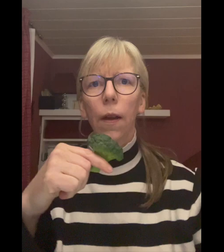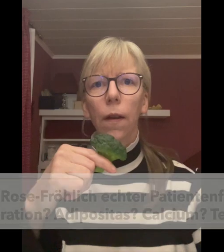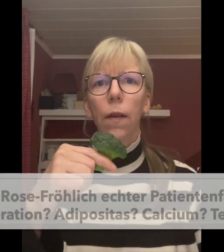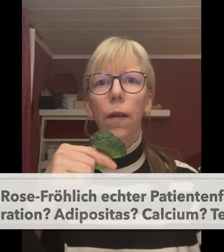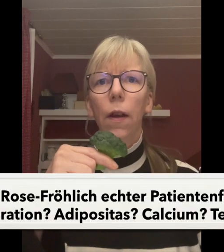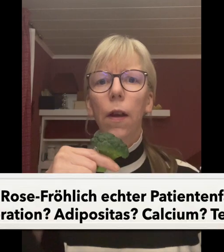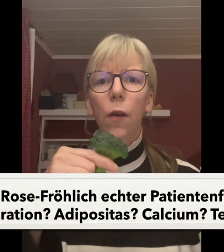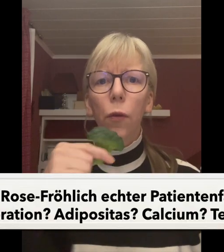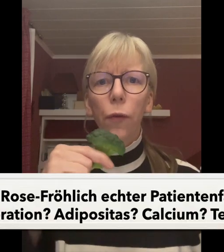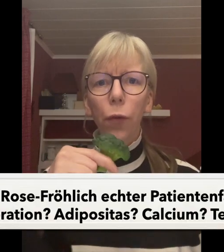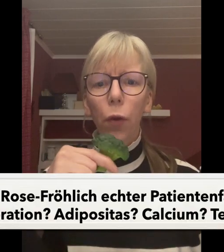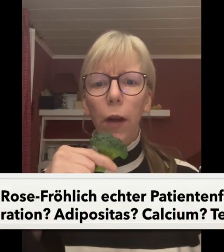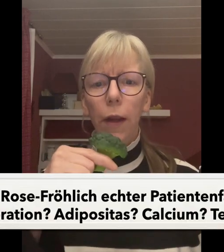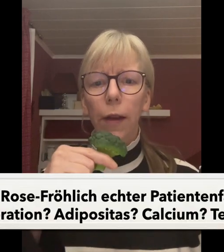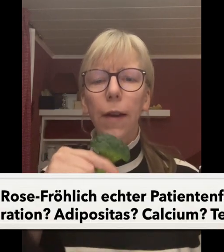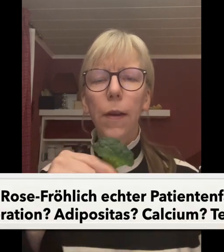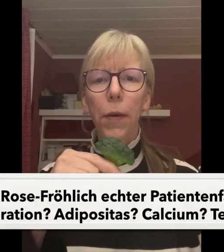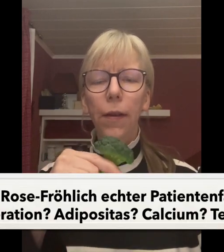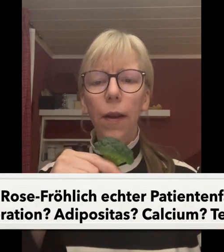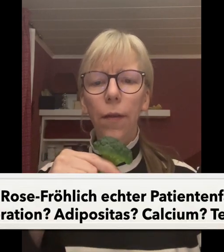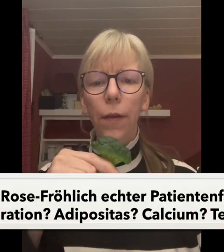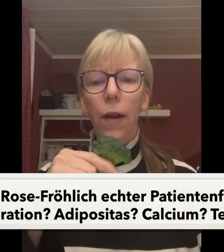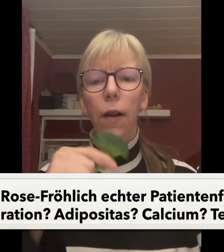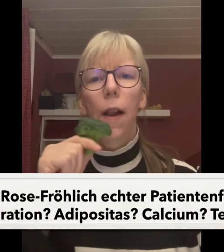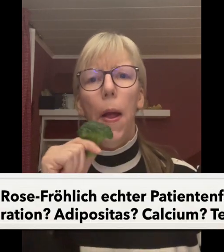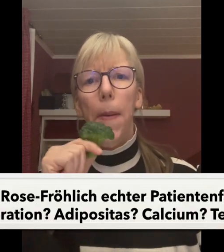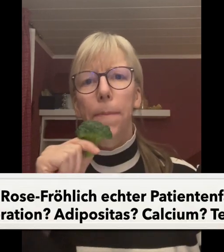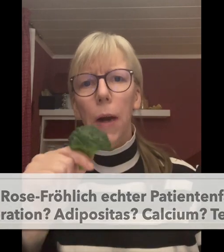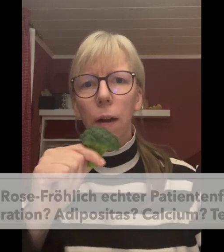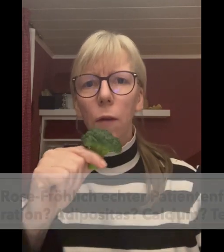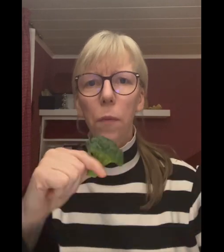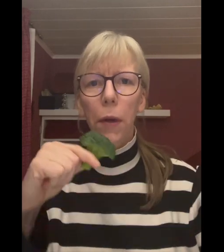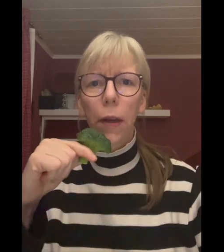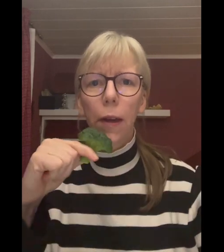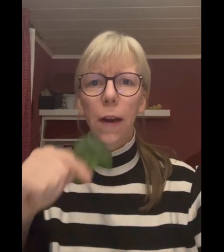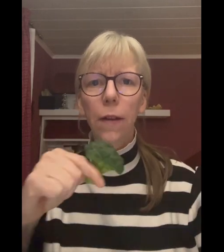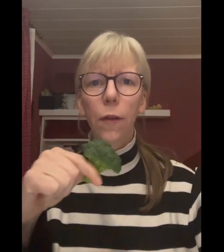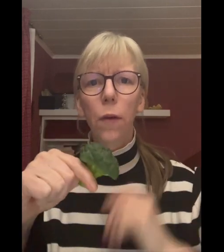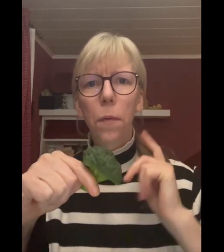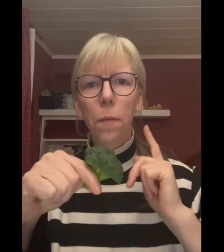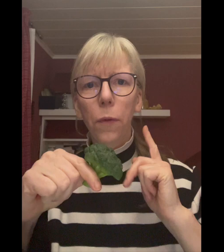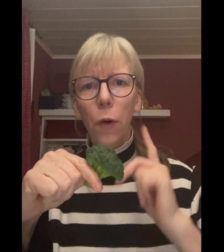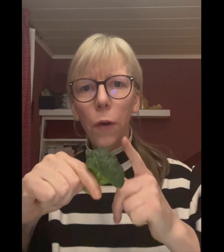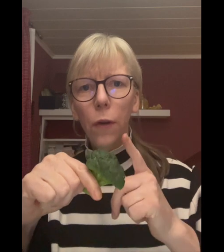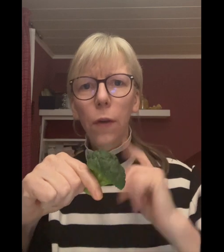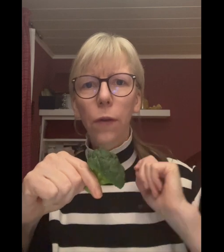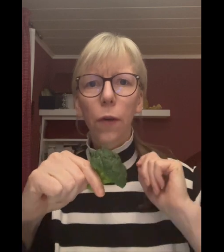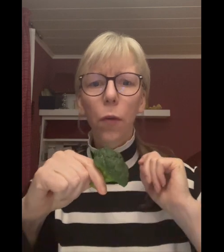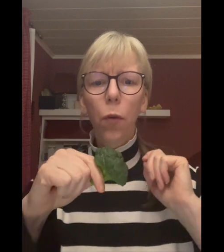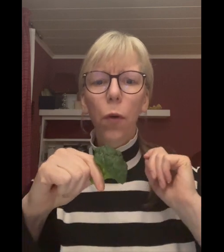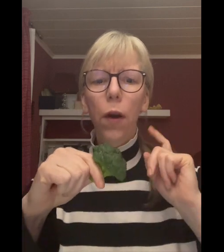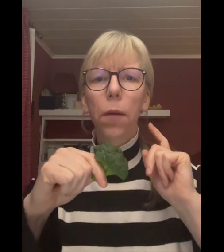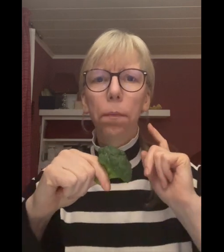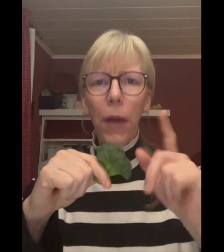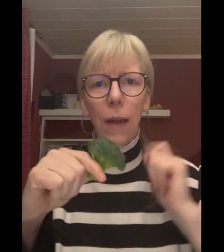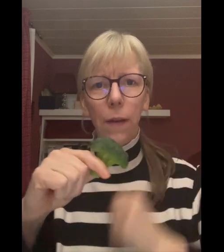Rose Fröhlich, echter Patientenfall, Magen-OP, Calcium, teures oder billiges